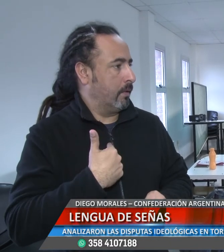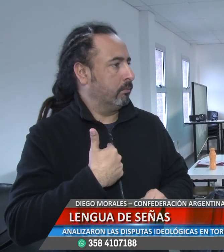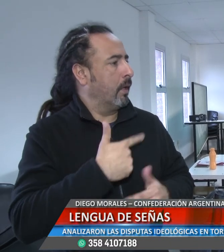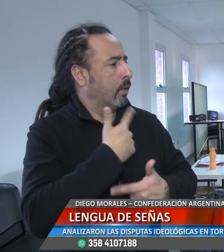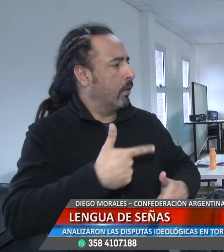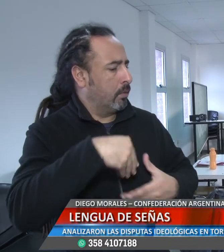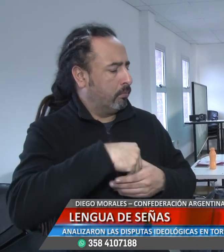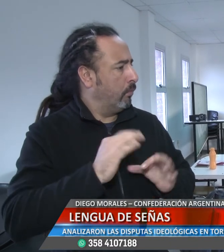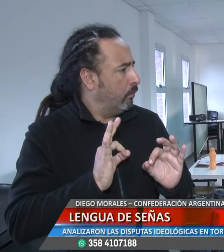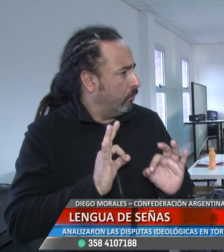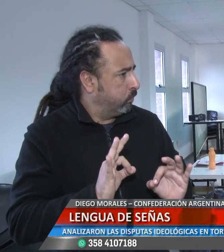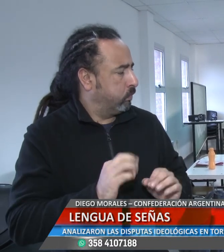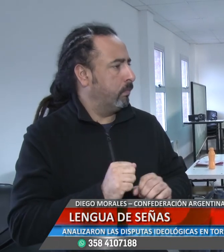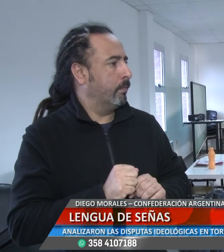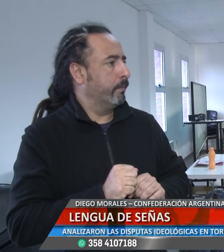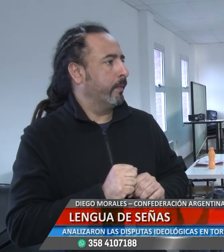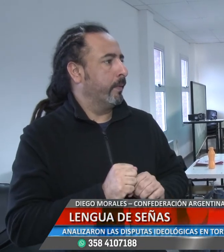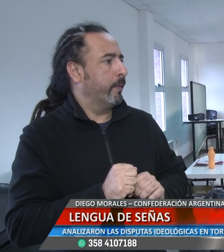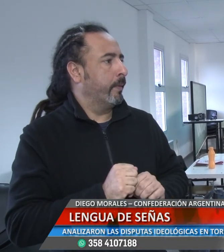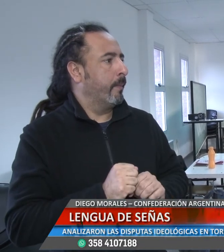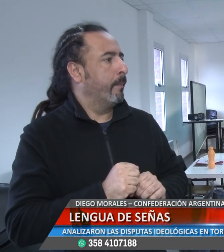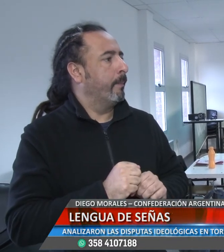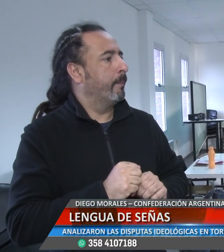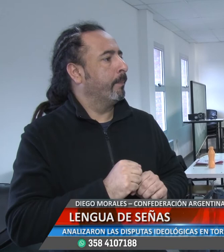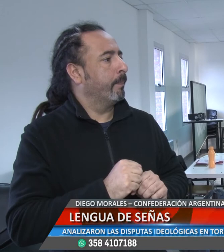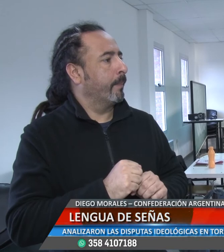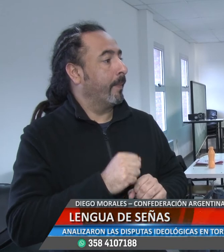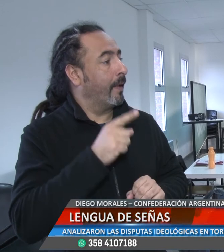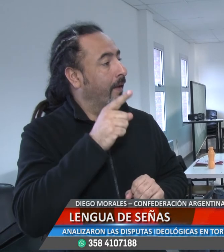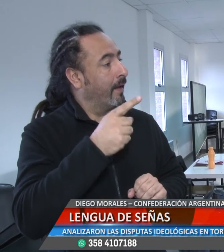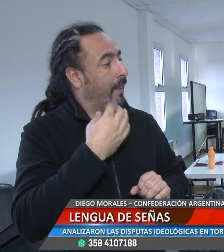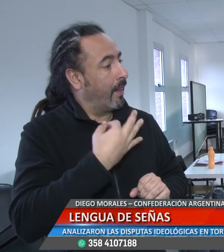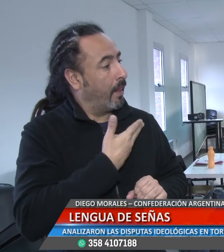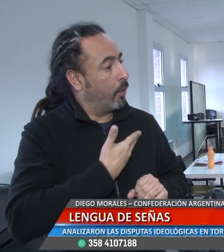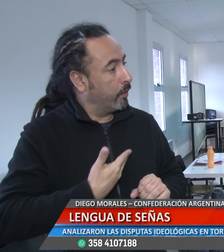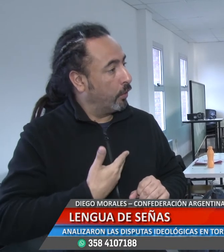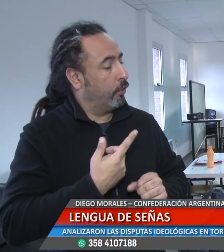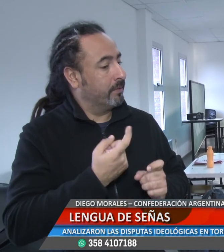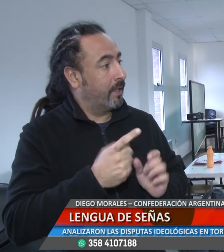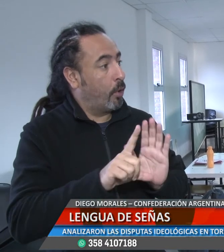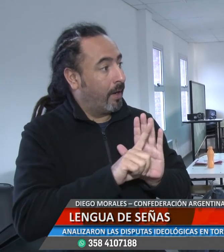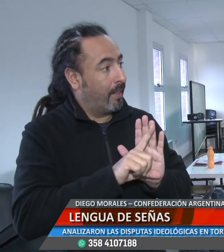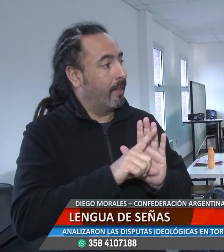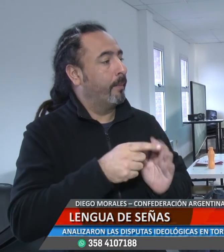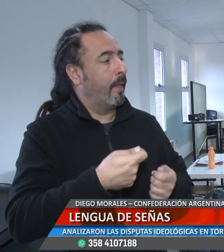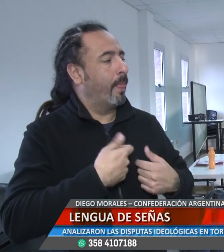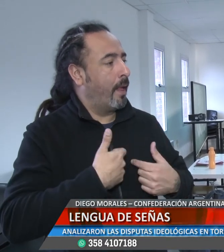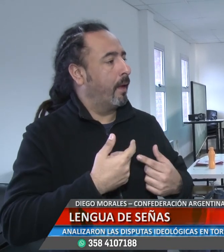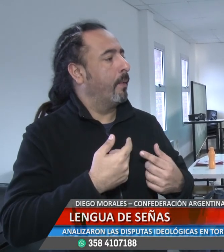identidad cultural y lingüística sorda. Que tenemos una lengua completa y queremos que eso se respete. Nosotros